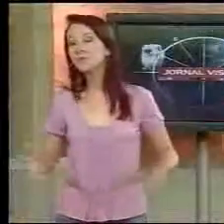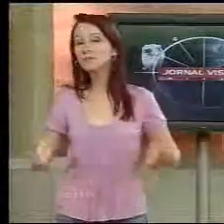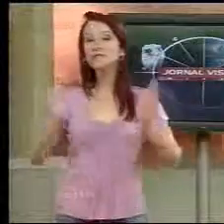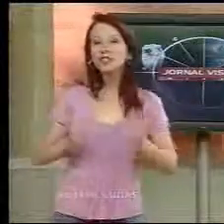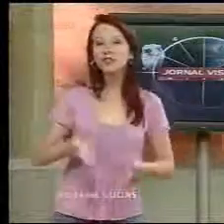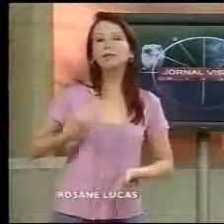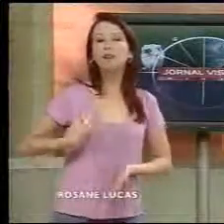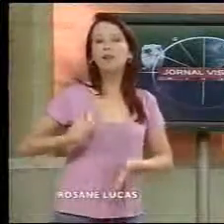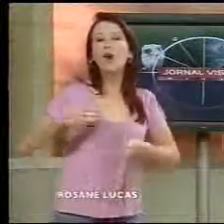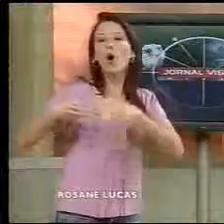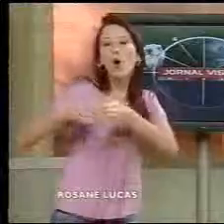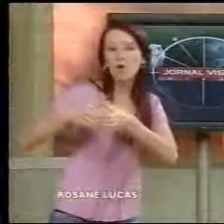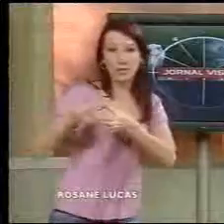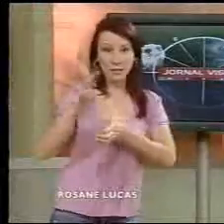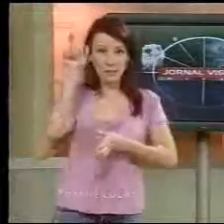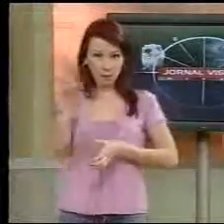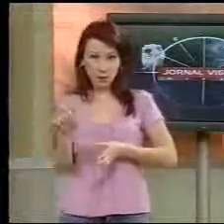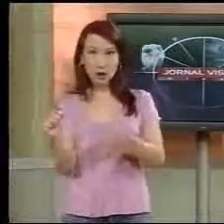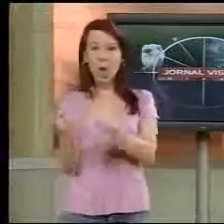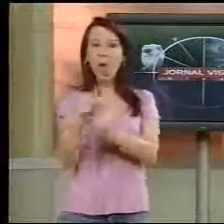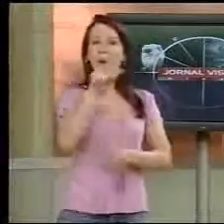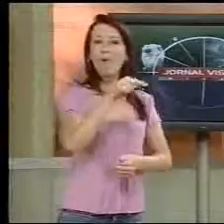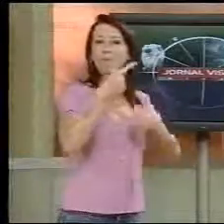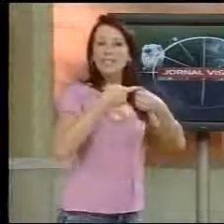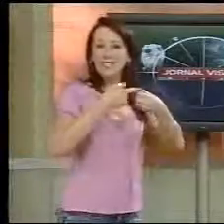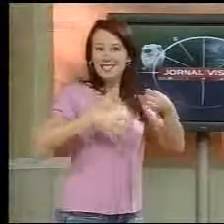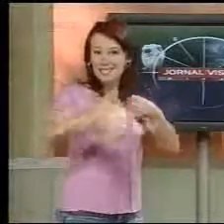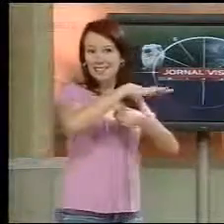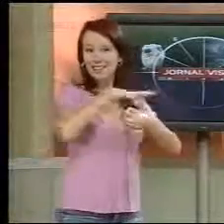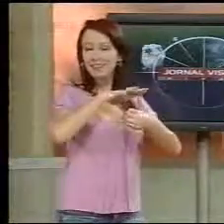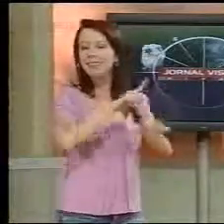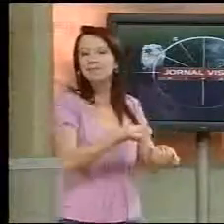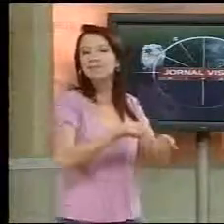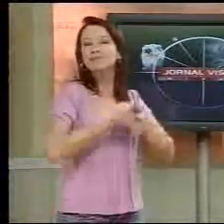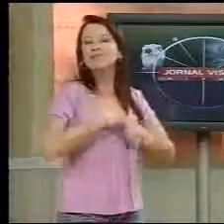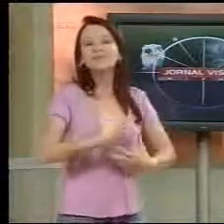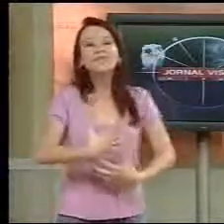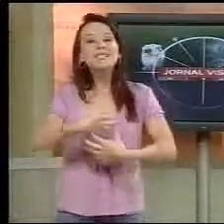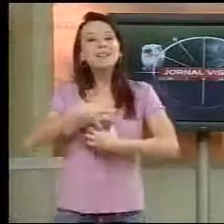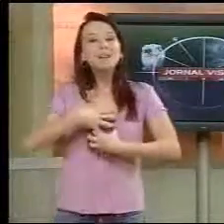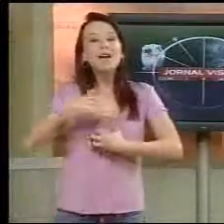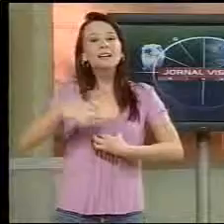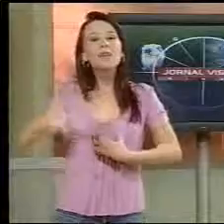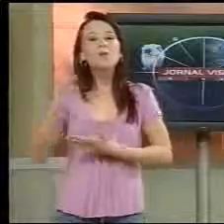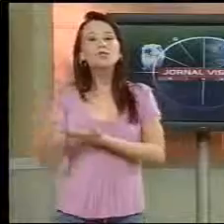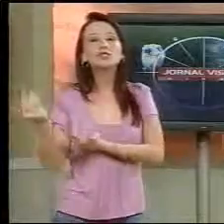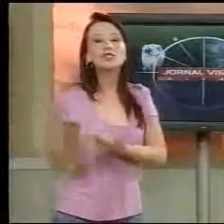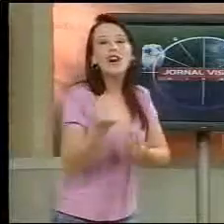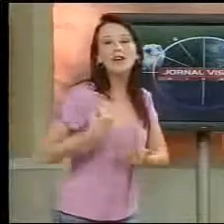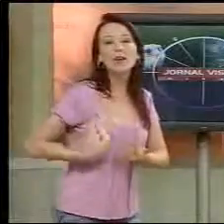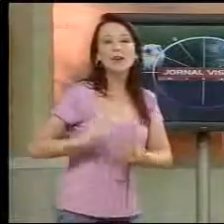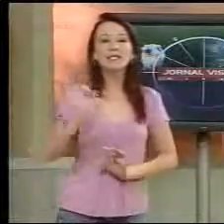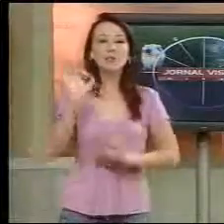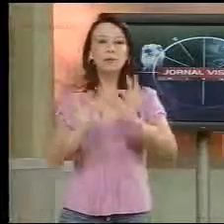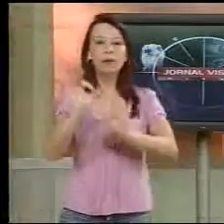A convivência entre o cidadão e a cidade serviu de inspiração para os trabalhos produzidos por alunos do